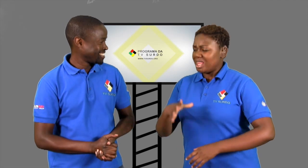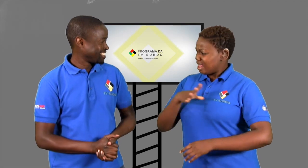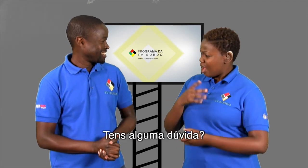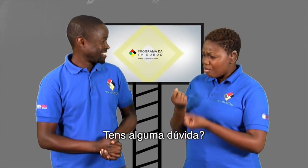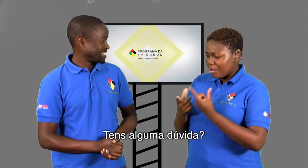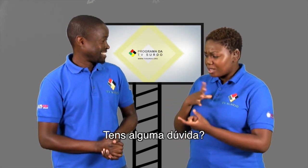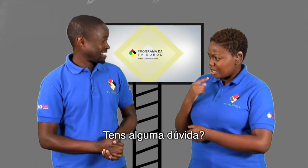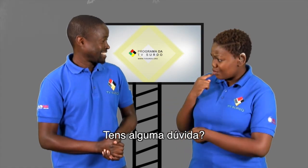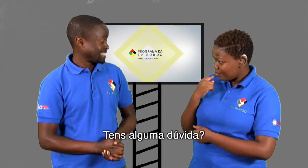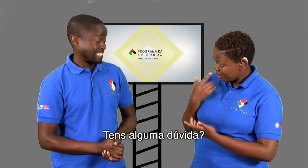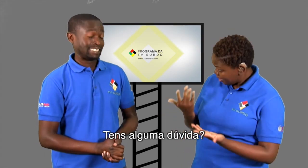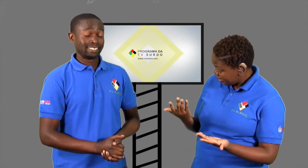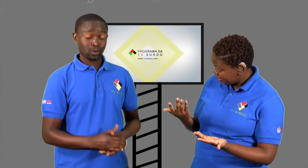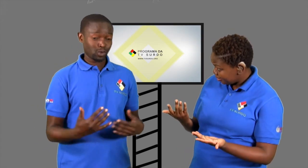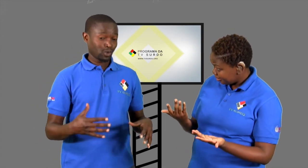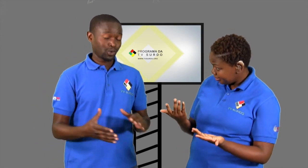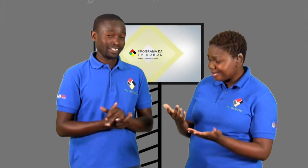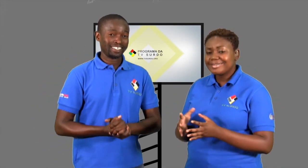Tens alguma dúvida?